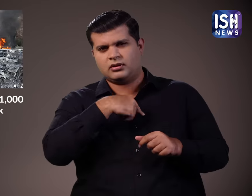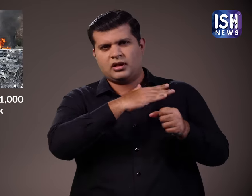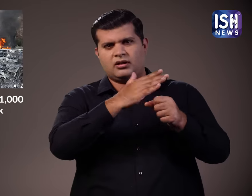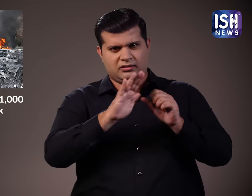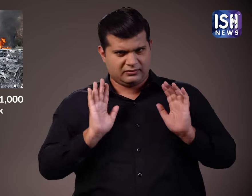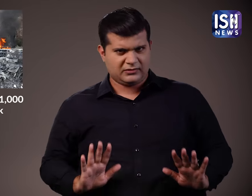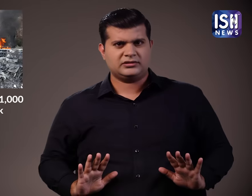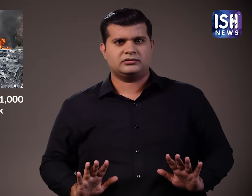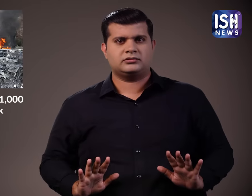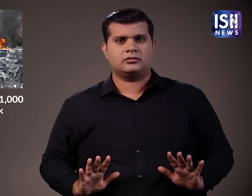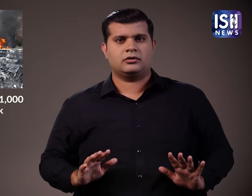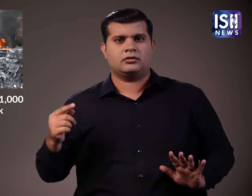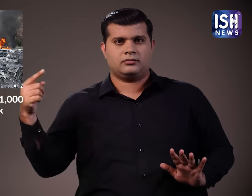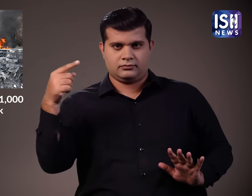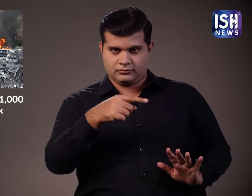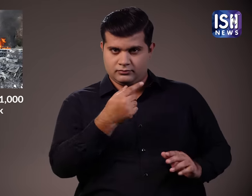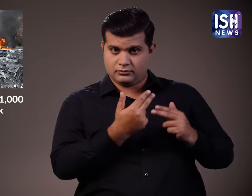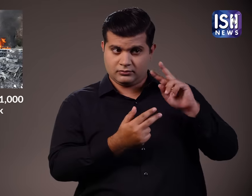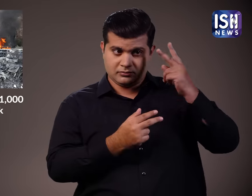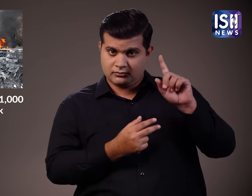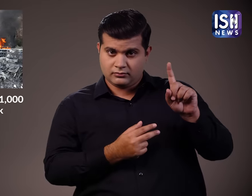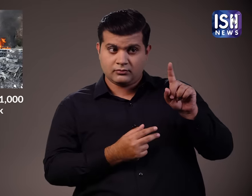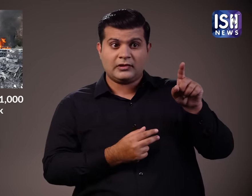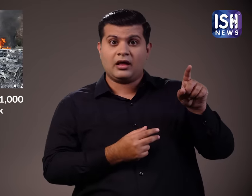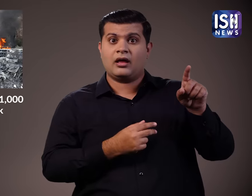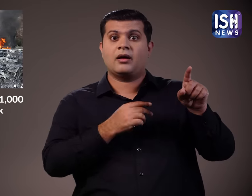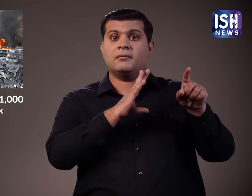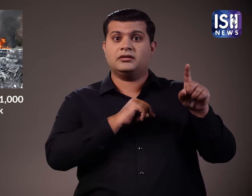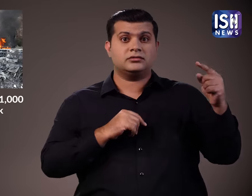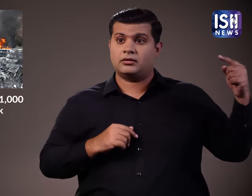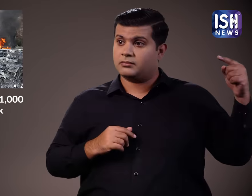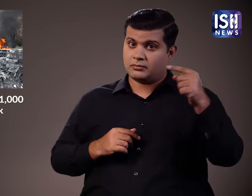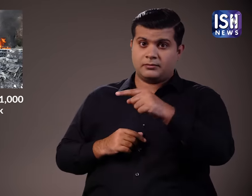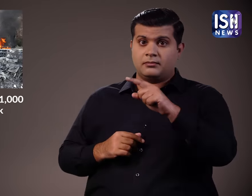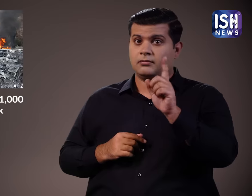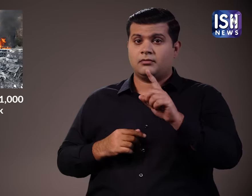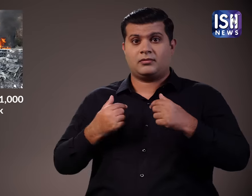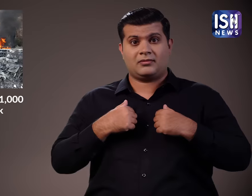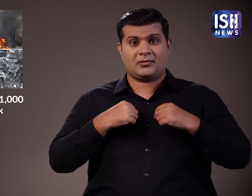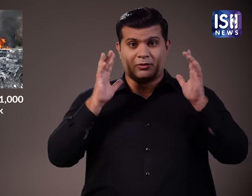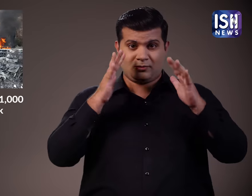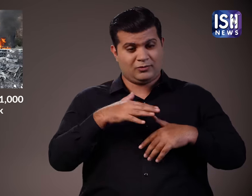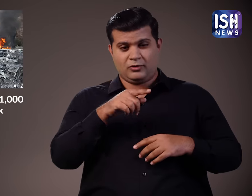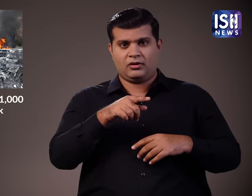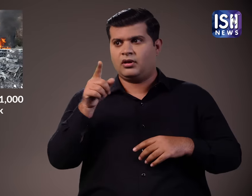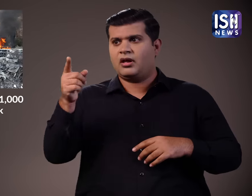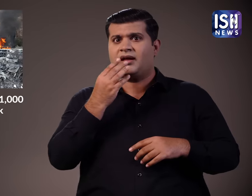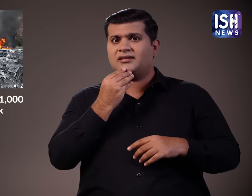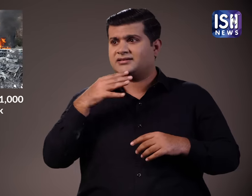थे। फिलिस्तीनियों का दावा है कि जब पूरे मस्जित में जाते हैं तो उन